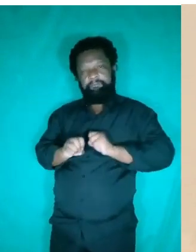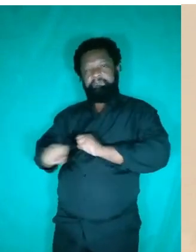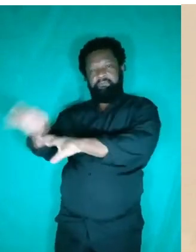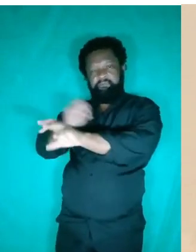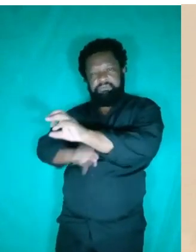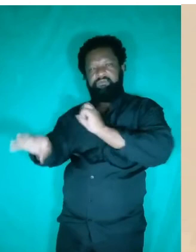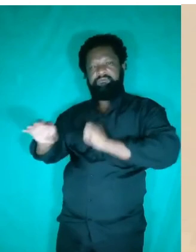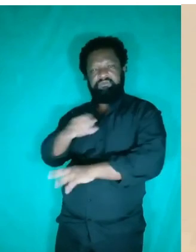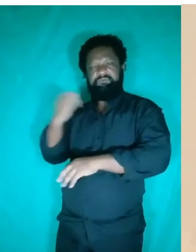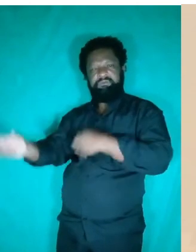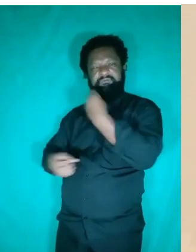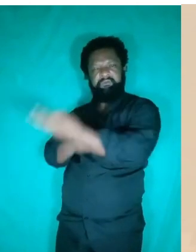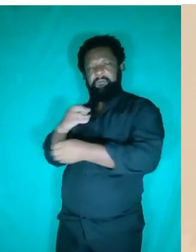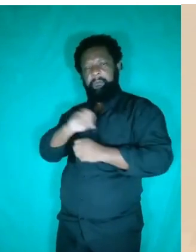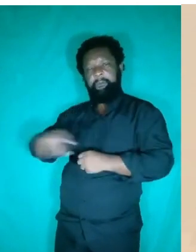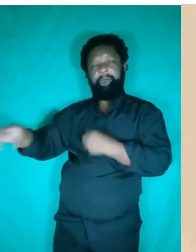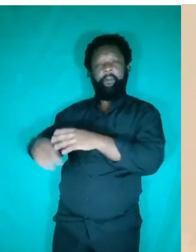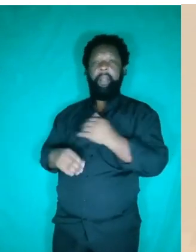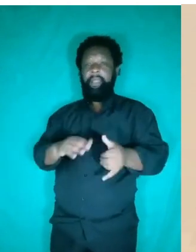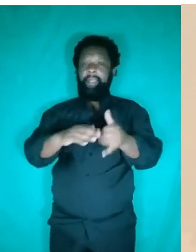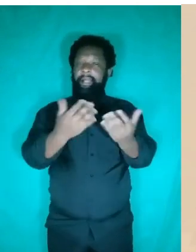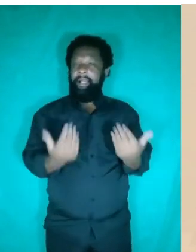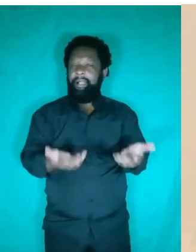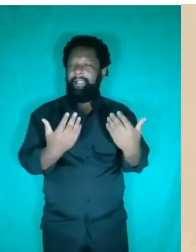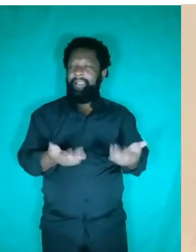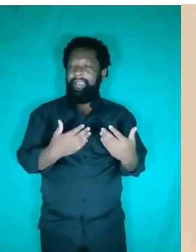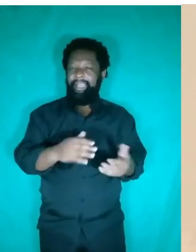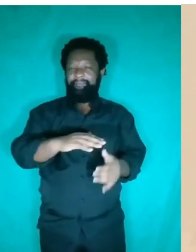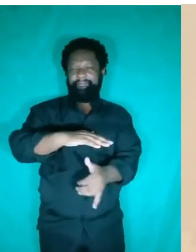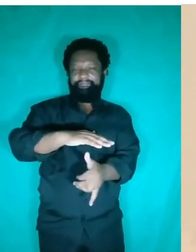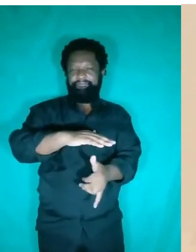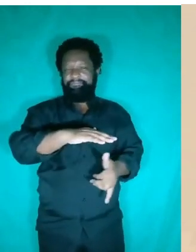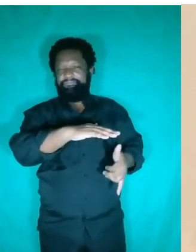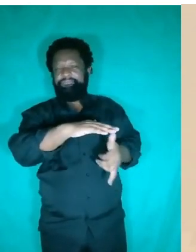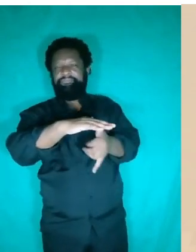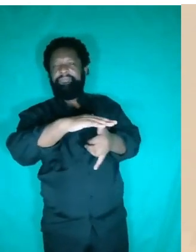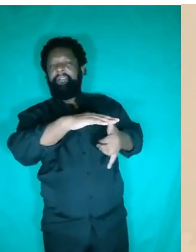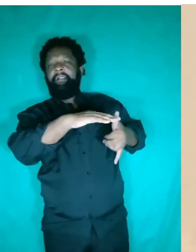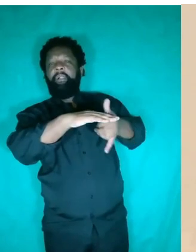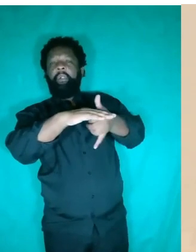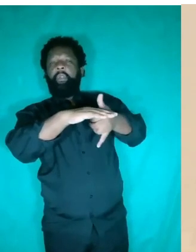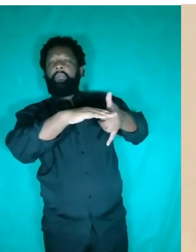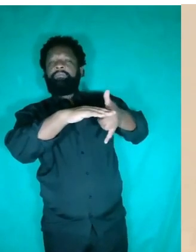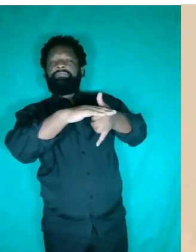lastro, de modo que ele fique mais leve, ele diminui o seu peso, e assim ele consiga